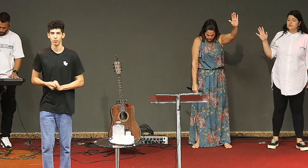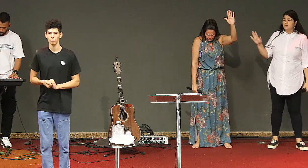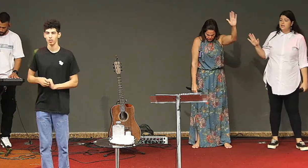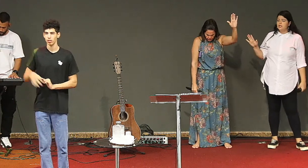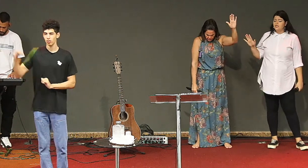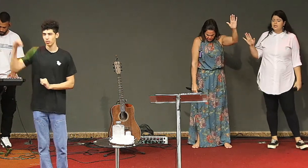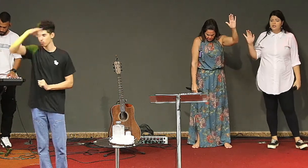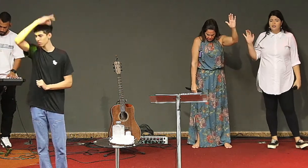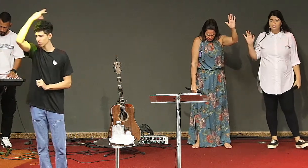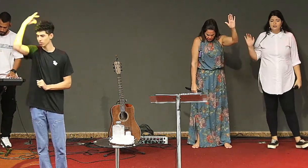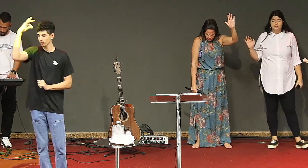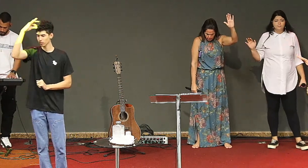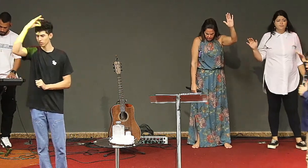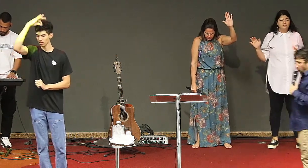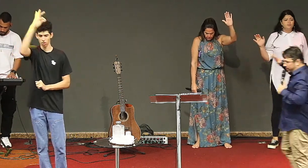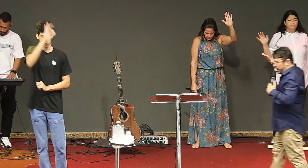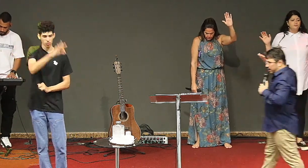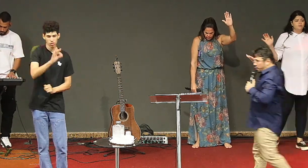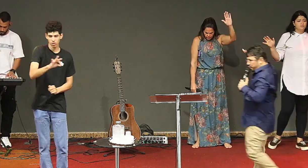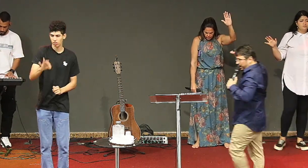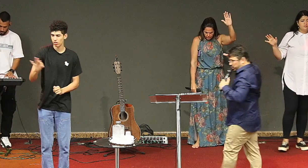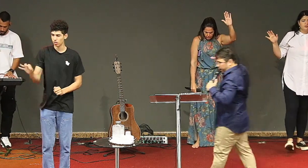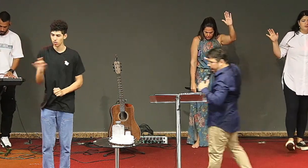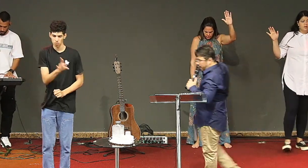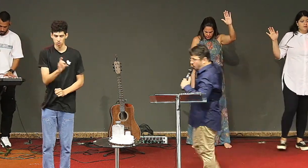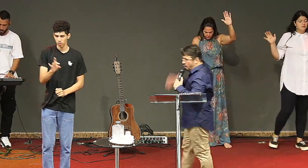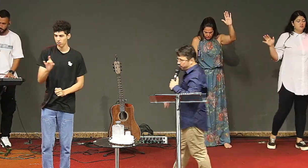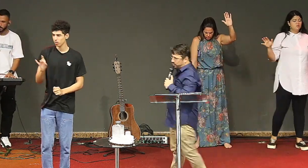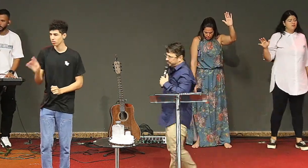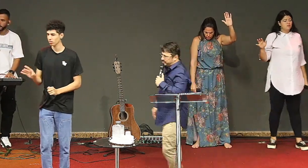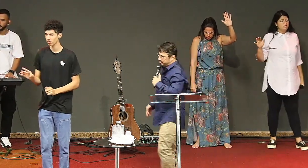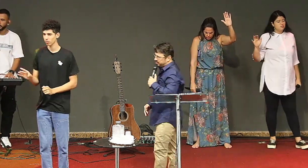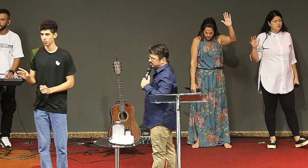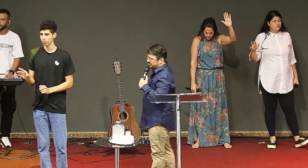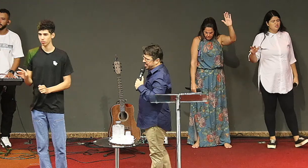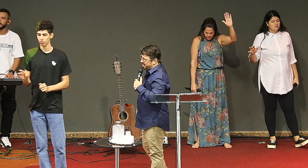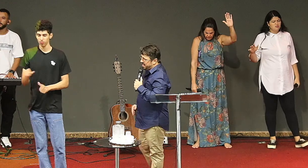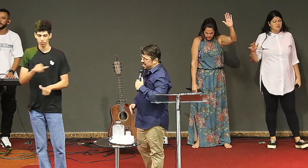Santo de Deus vem sobre eles soprando um vento de renovo